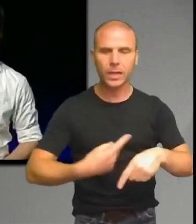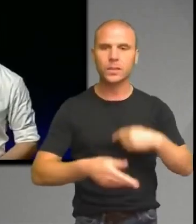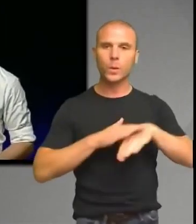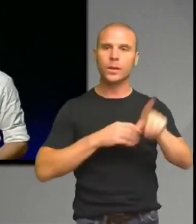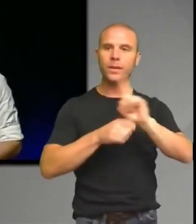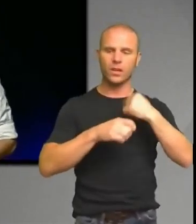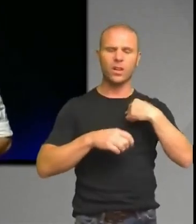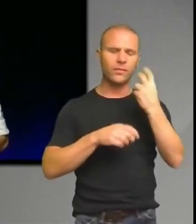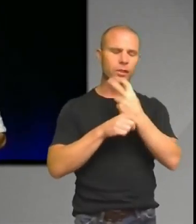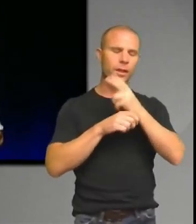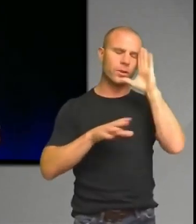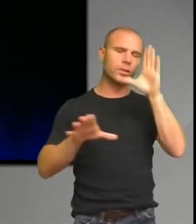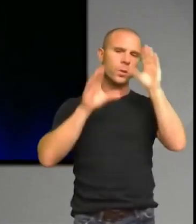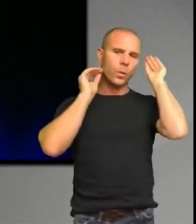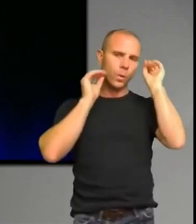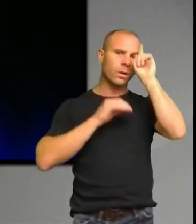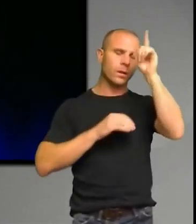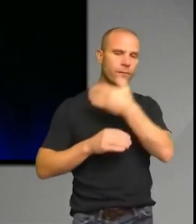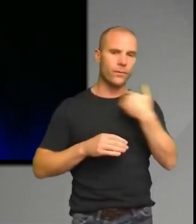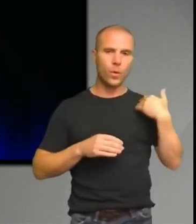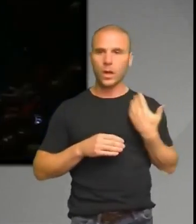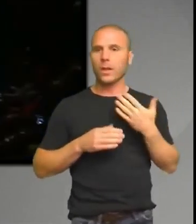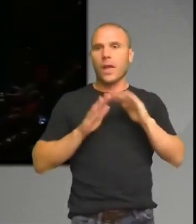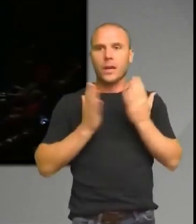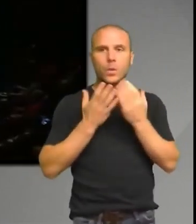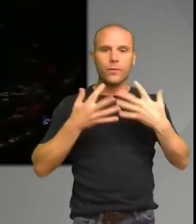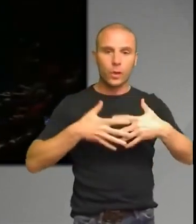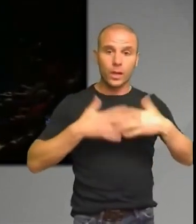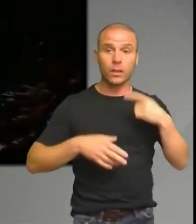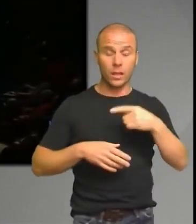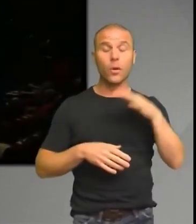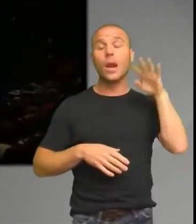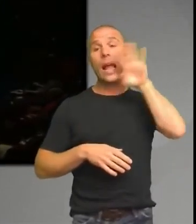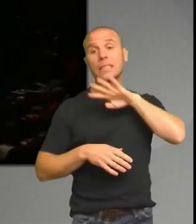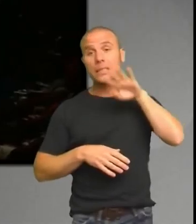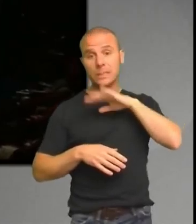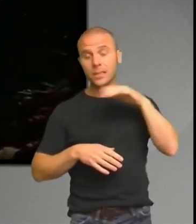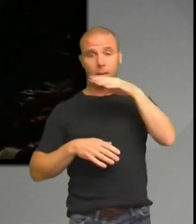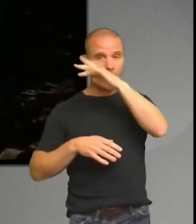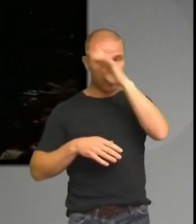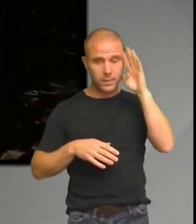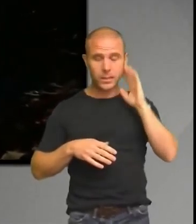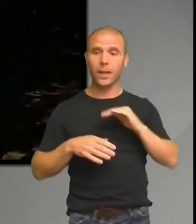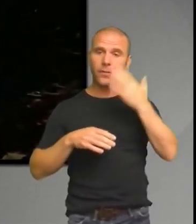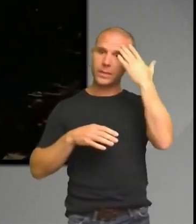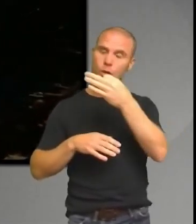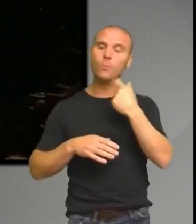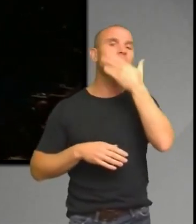Och astronomi är inte bara världens äldsta vetenskap, också den vackraste, tycker jag. Och under Astrumins långa historia